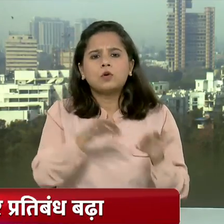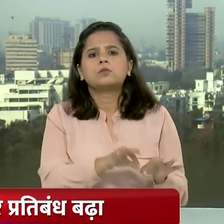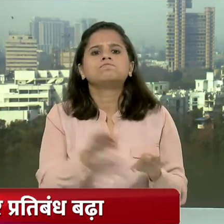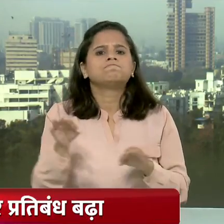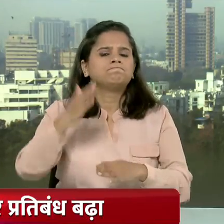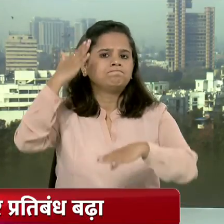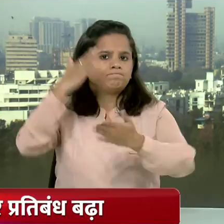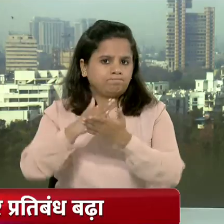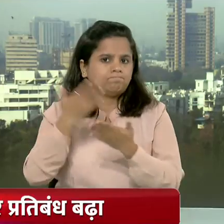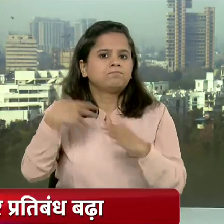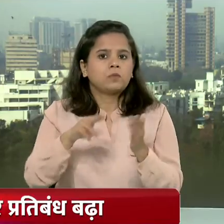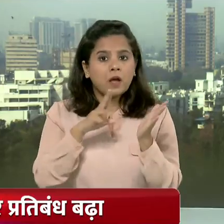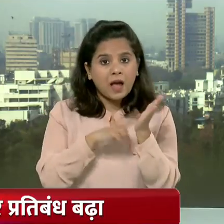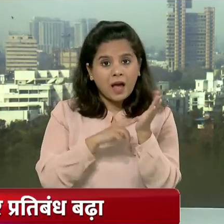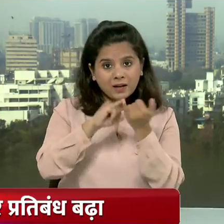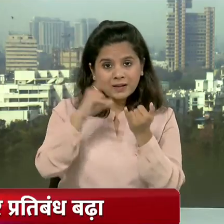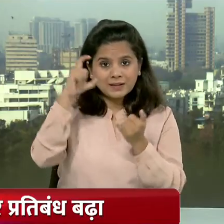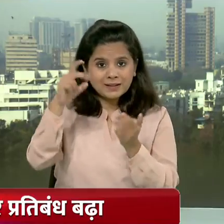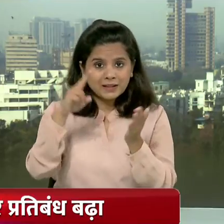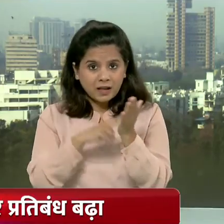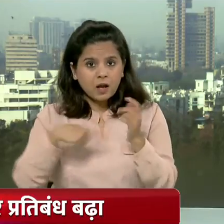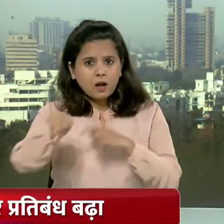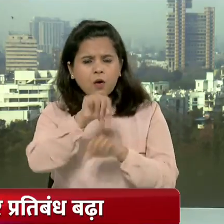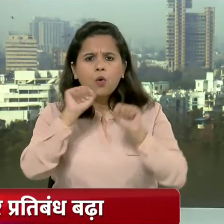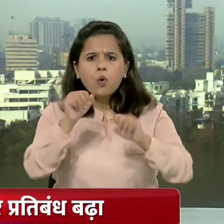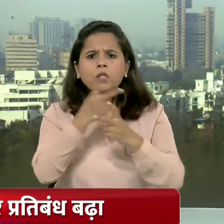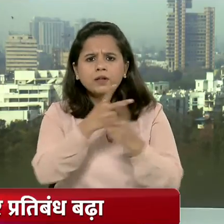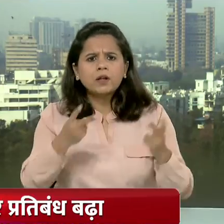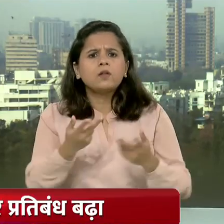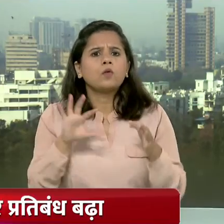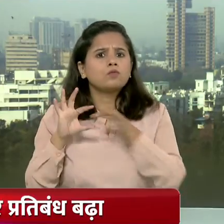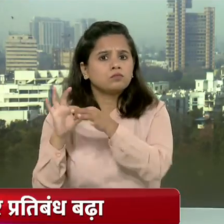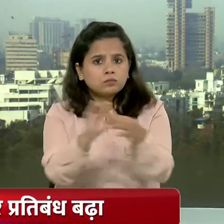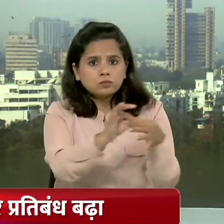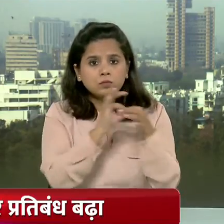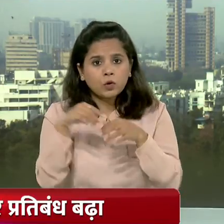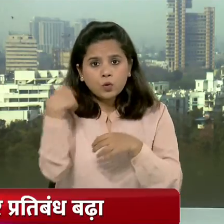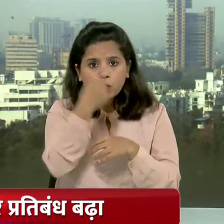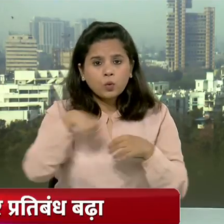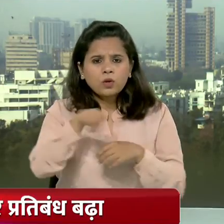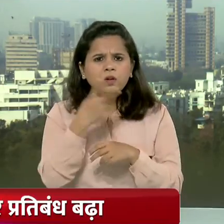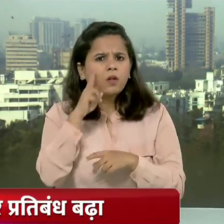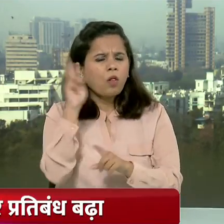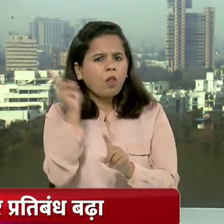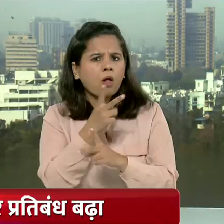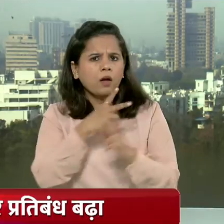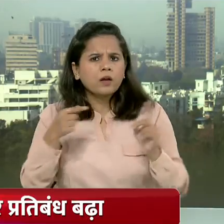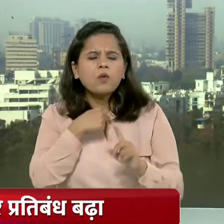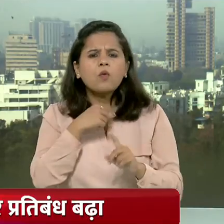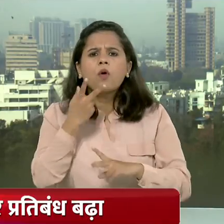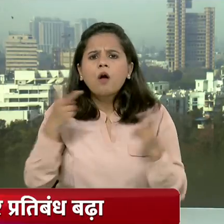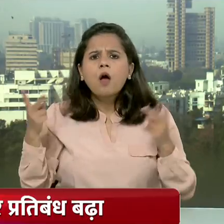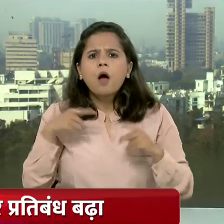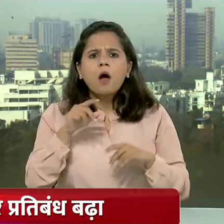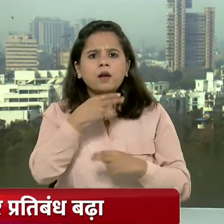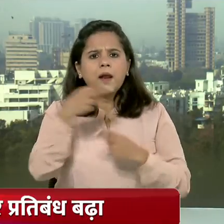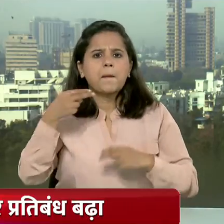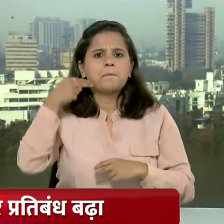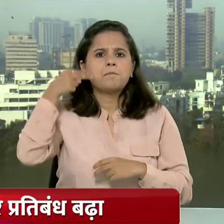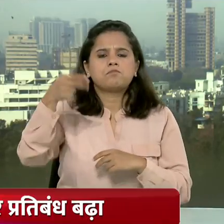प्रतिबन NSCN और उसके सभी गुट सयोगी संगठन गैर कानूनी संगठन भोशित